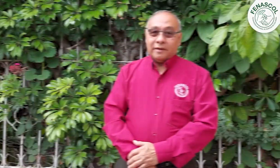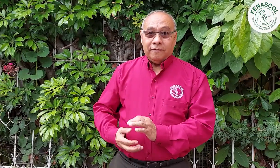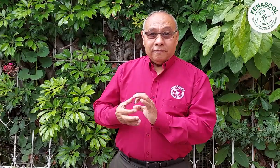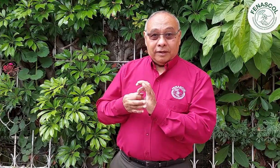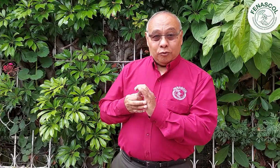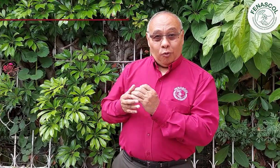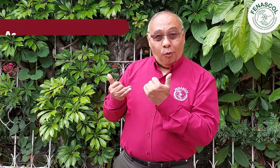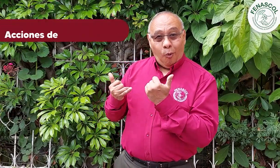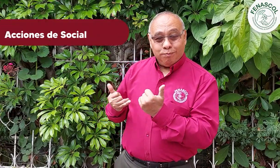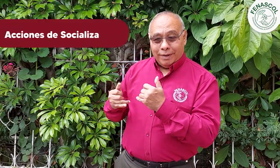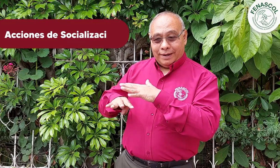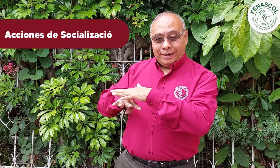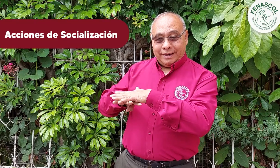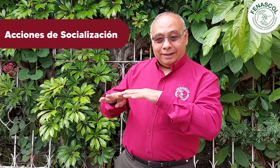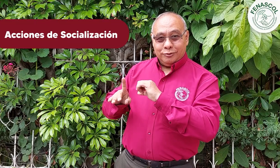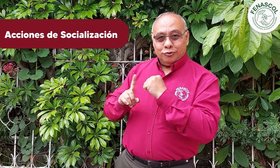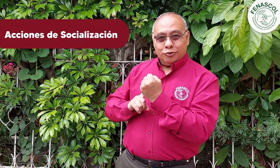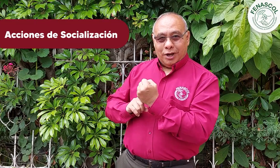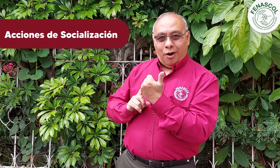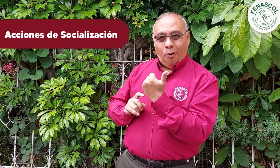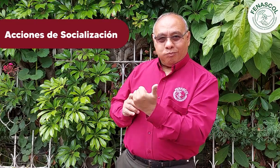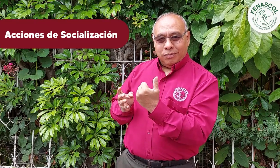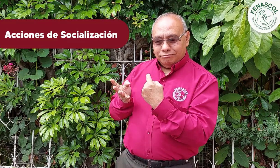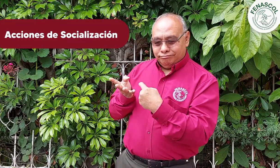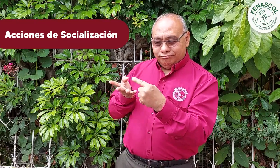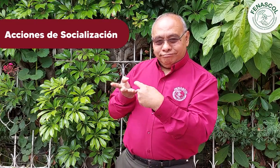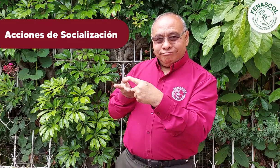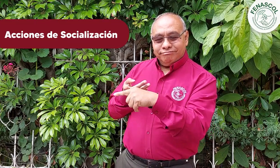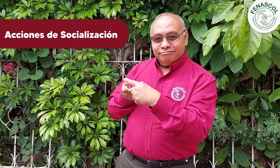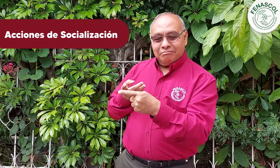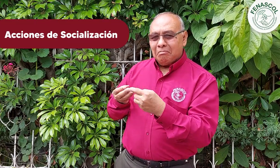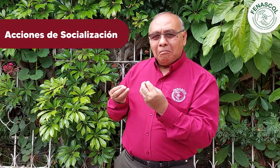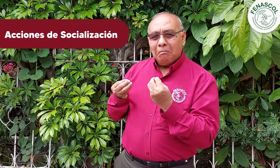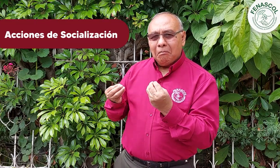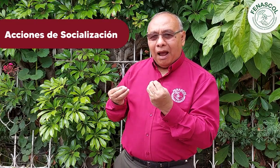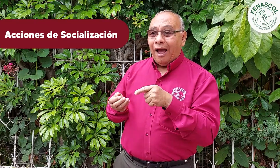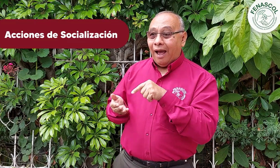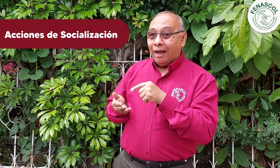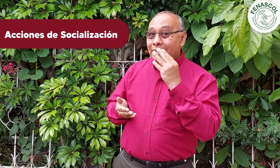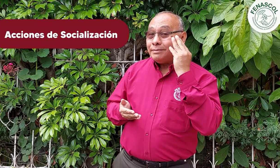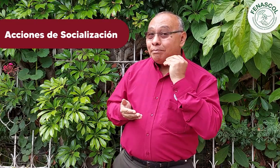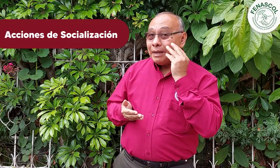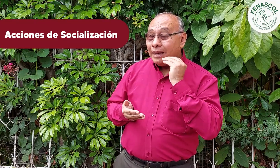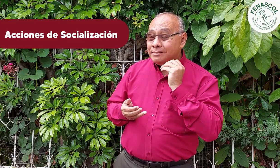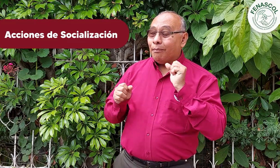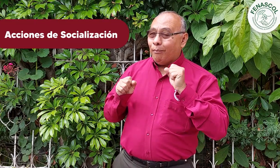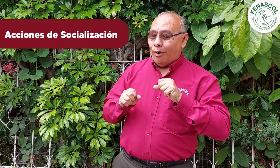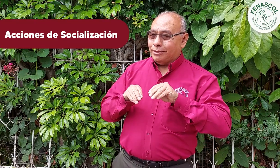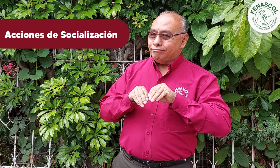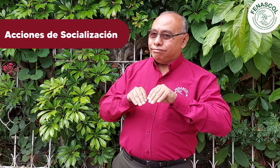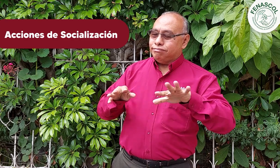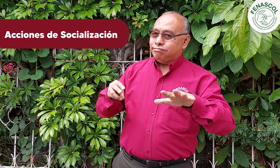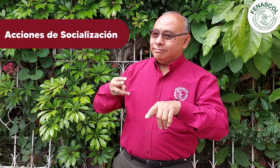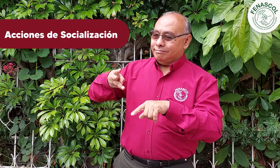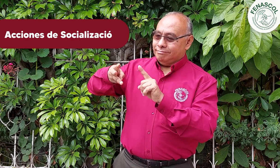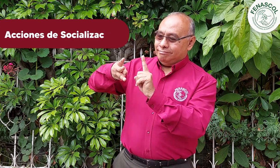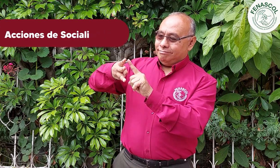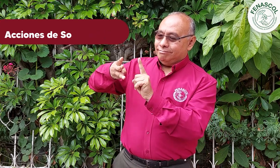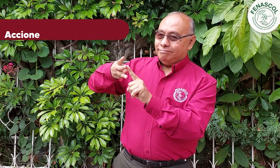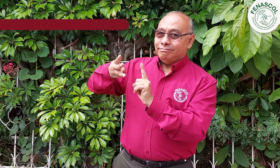La experiencia se socializará a través de los canales que cuenta la Federación para la publicación de sus acciones. En este caso, se realizarán,